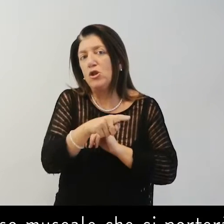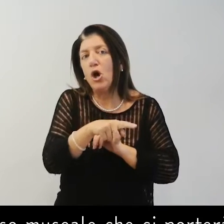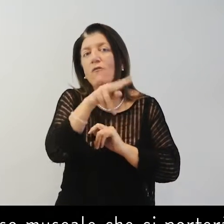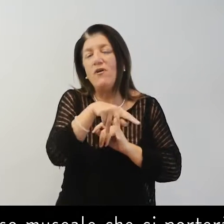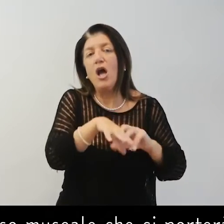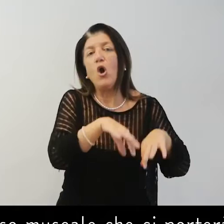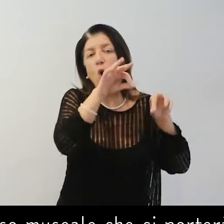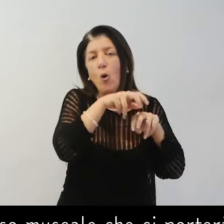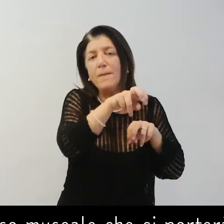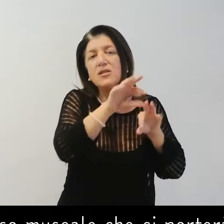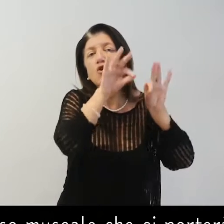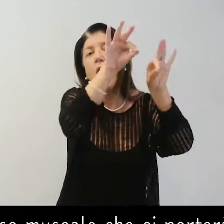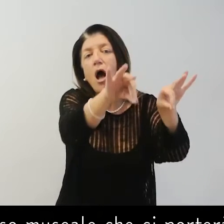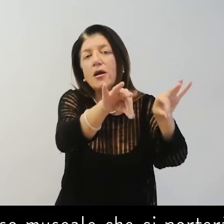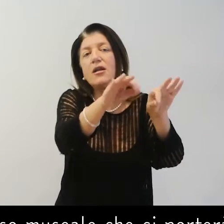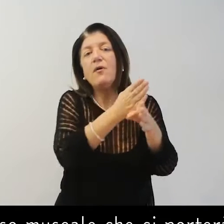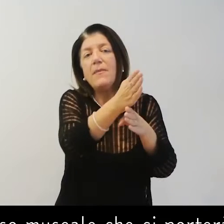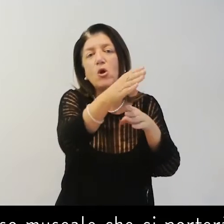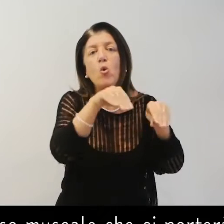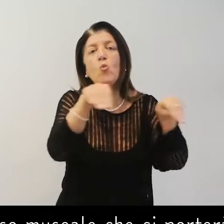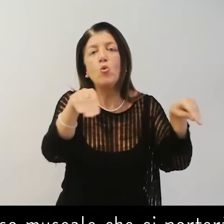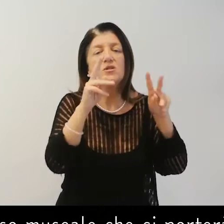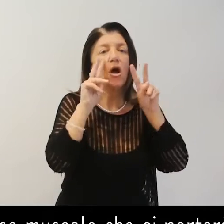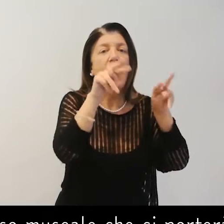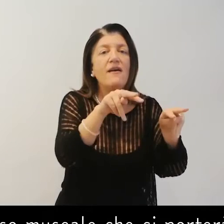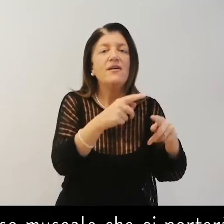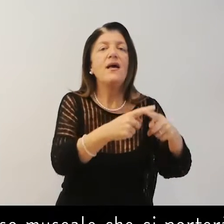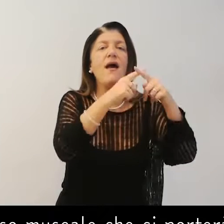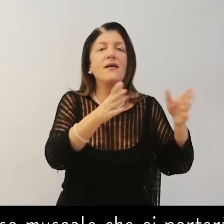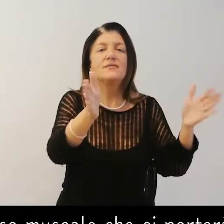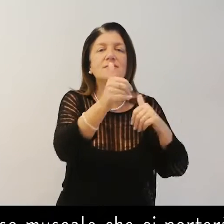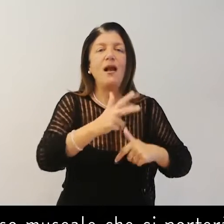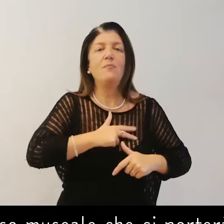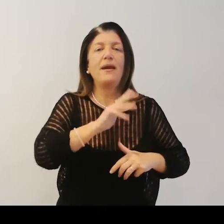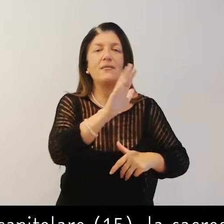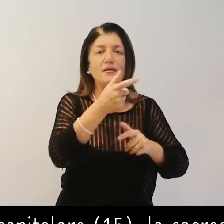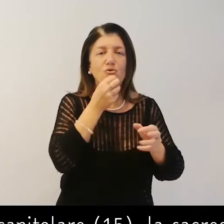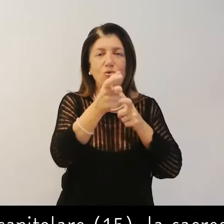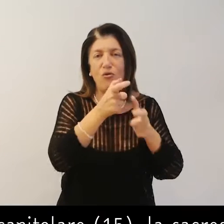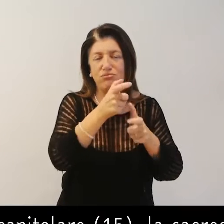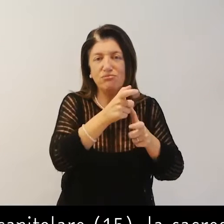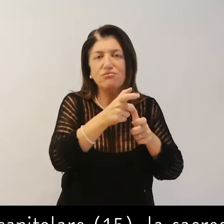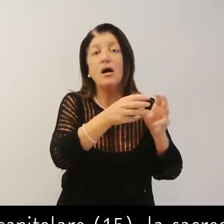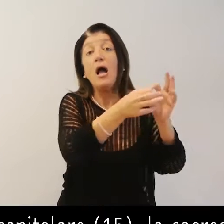museale, che ci porterà a visitare, oltre agli ambienti espositivi, l'ex sala capitolare,